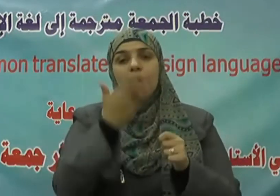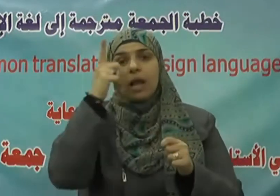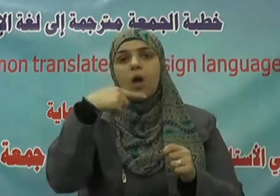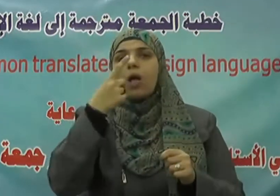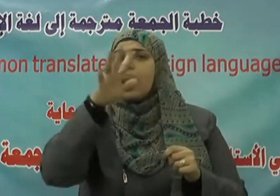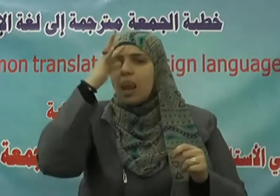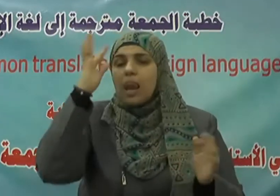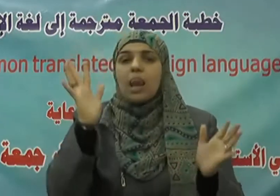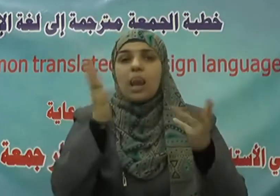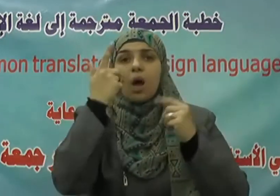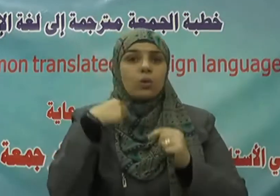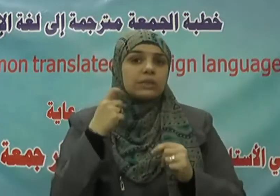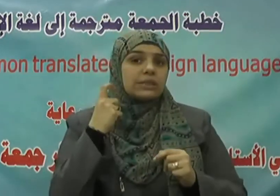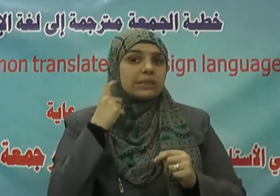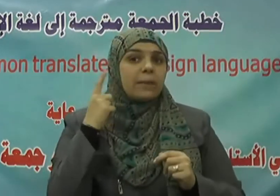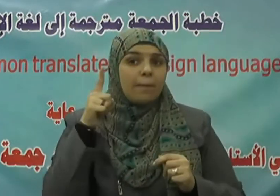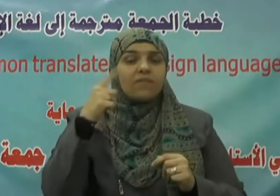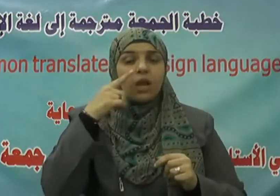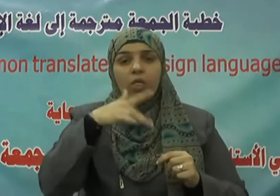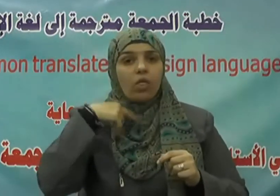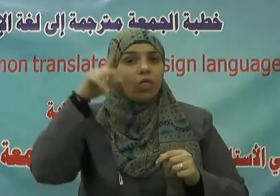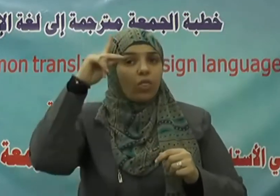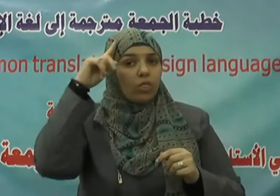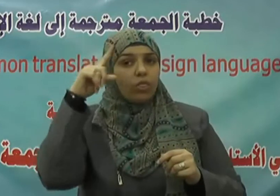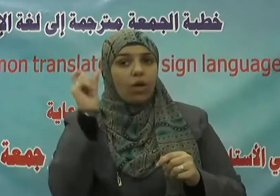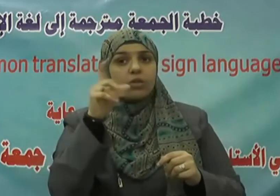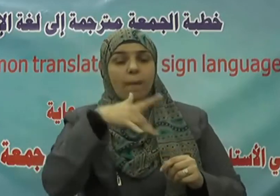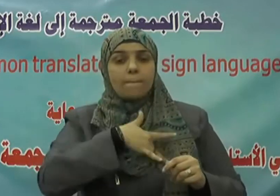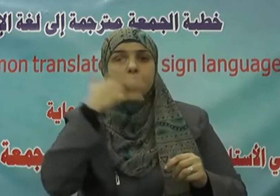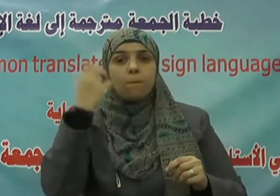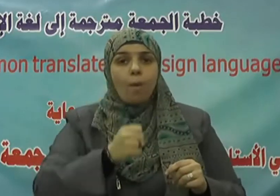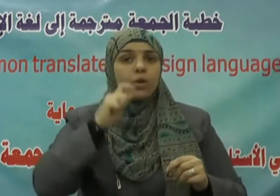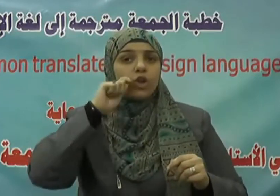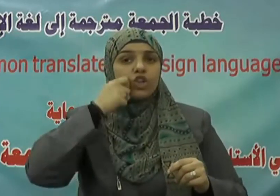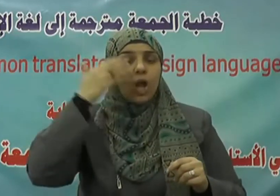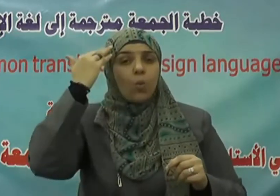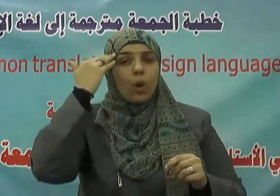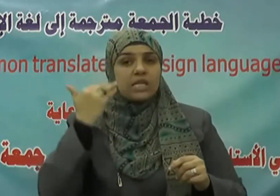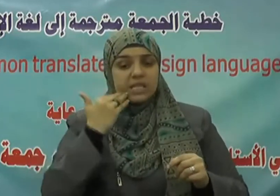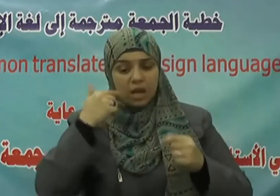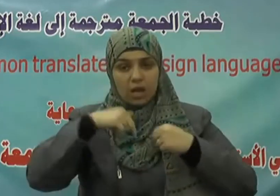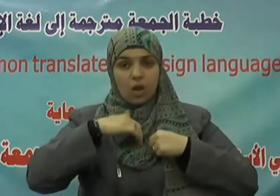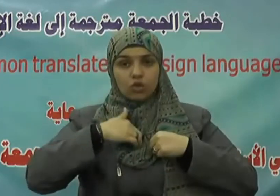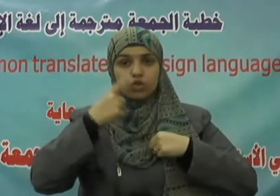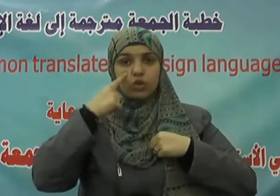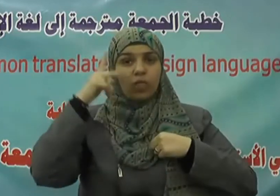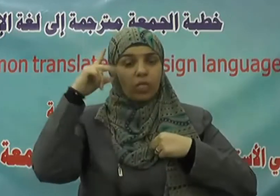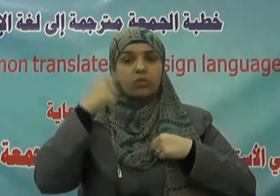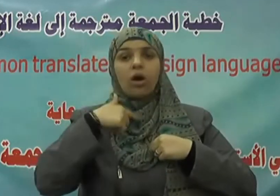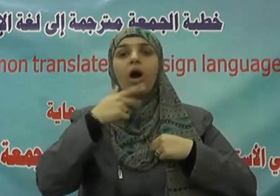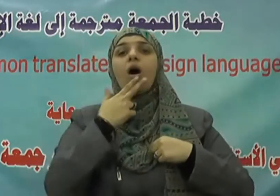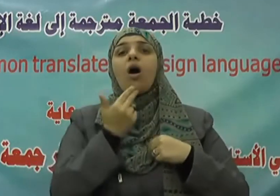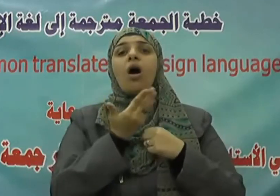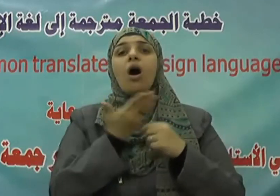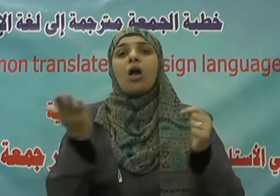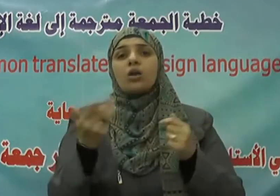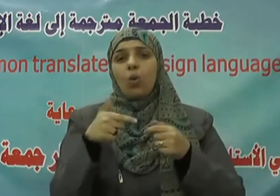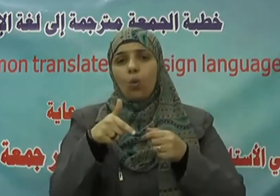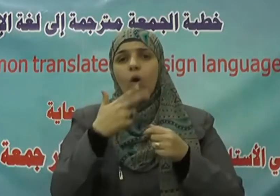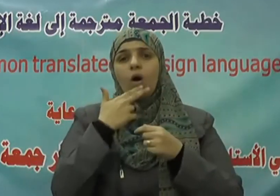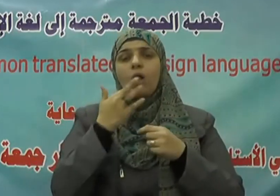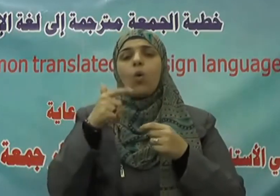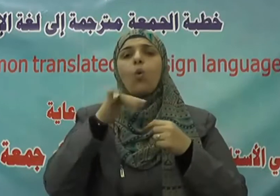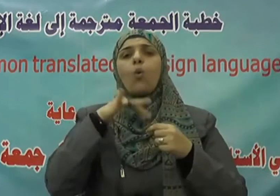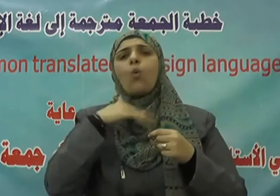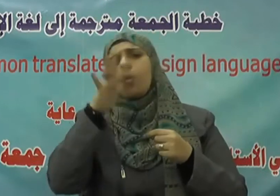ظَنَّ الْمُؤْمِنُونَ وَالْمُؤْمِنَاتُ بِأَنْفُسِهِمْ خَيْرًا وَقَالُوا هَذَا إِفْكٌ